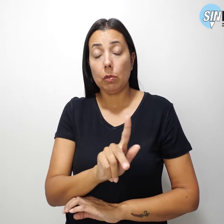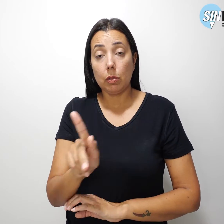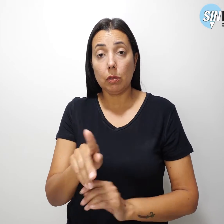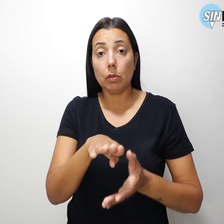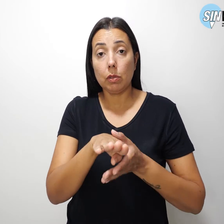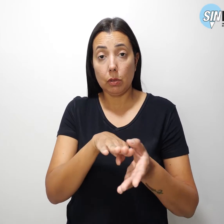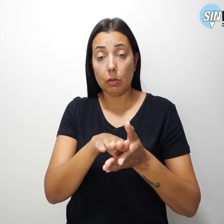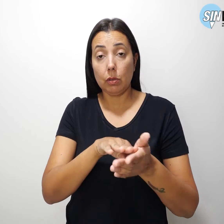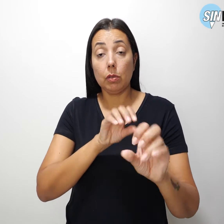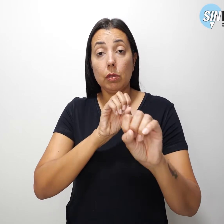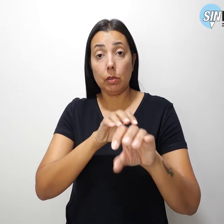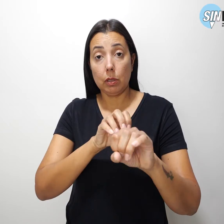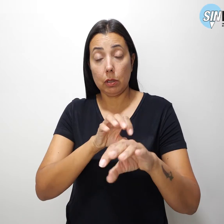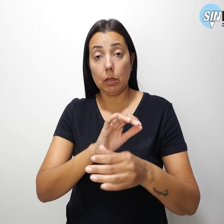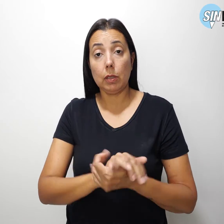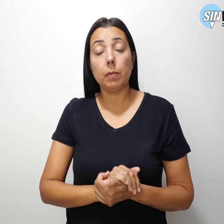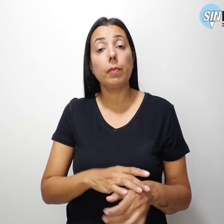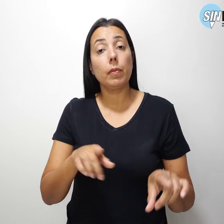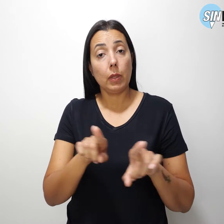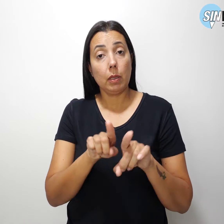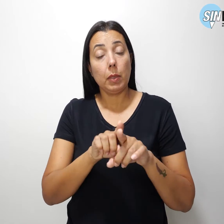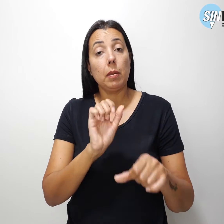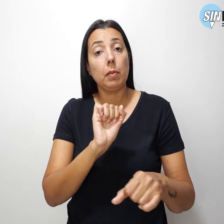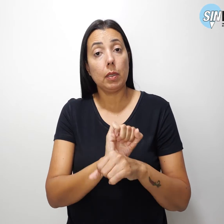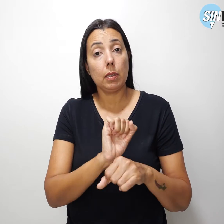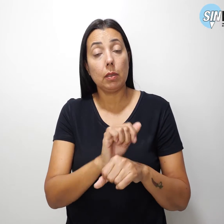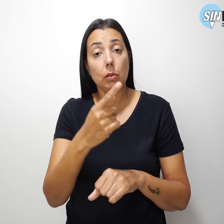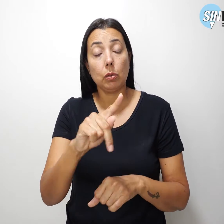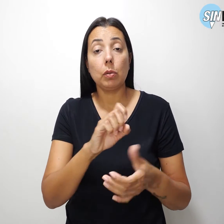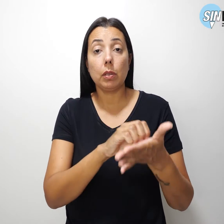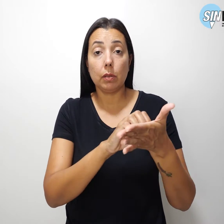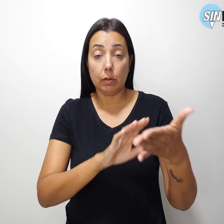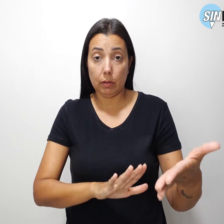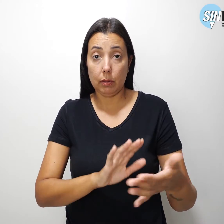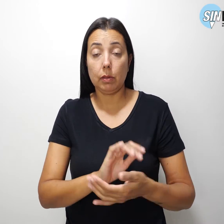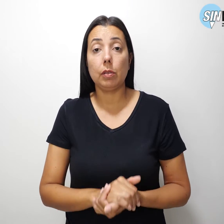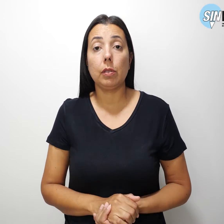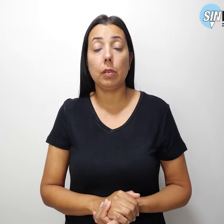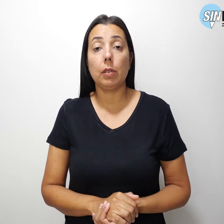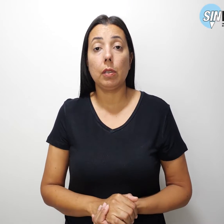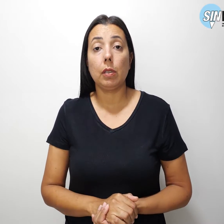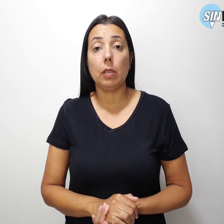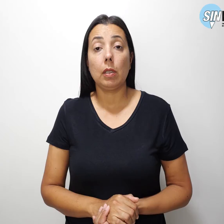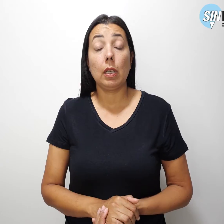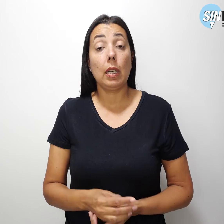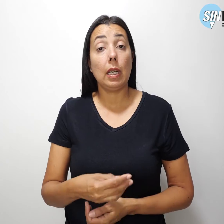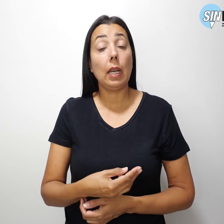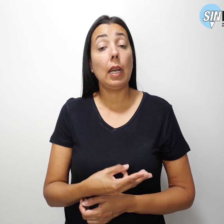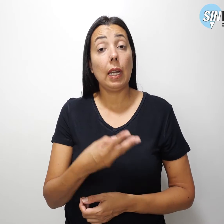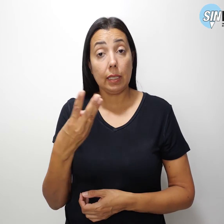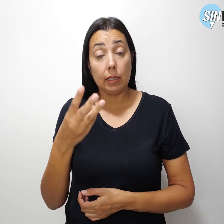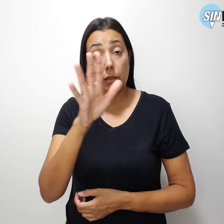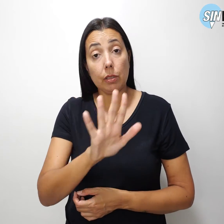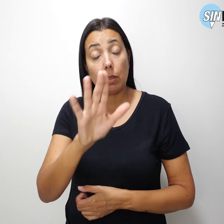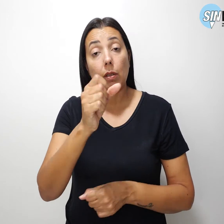e orientadores educacionais também paralisarão suas atividades. A terceira Assembleia